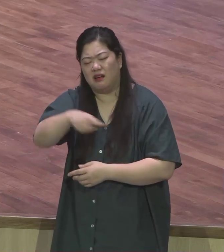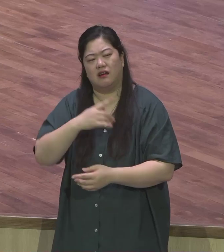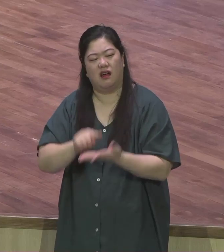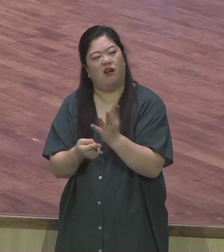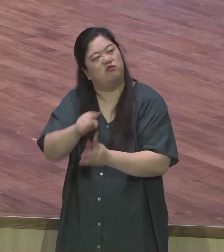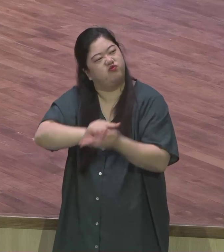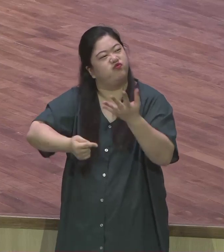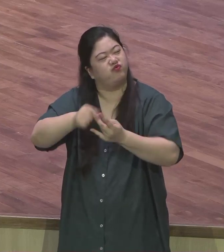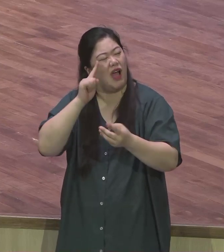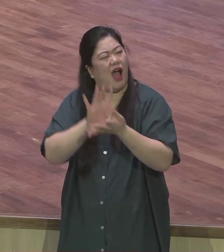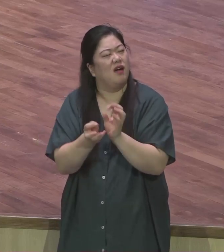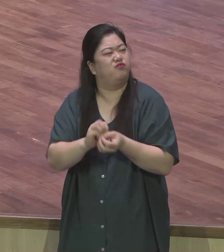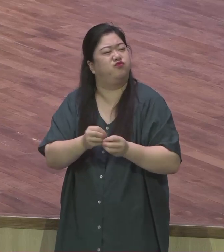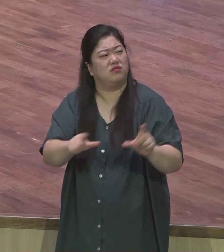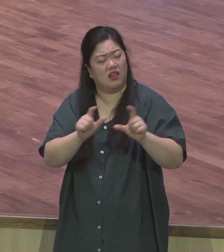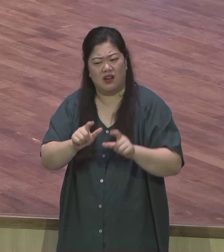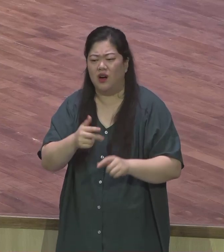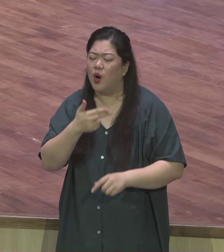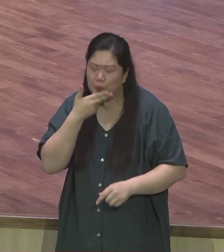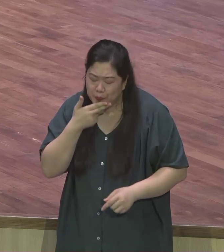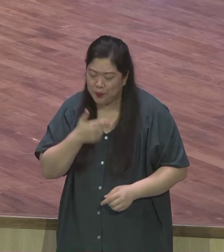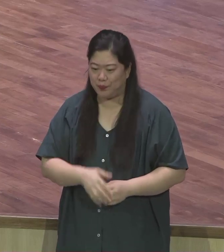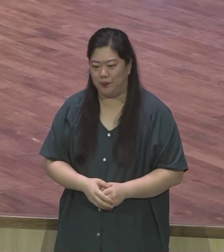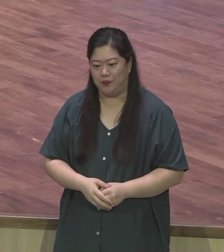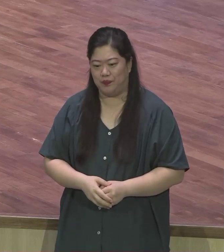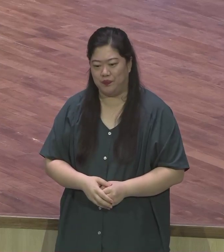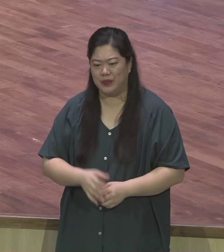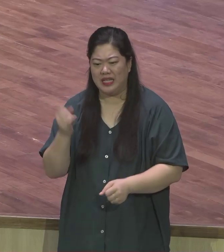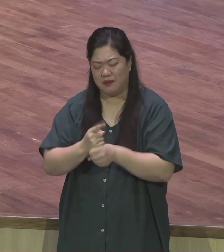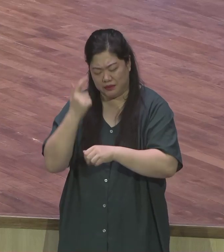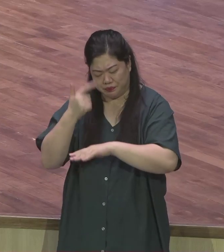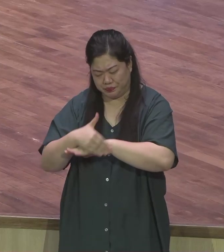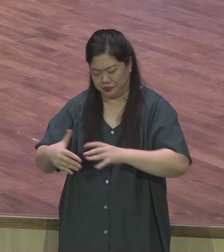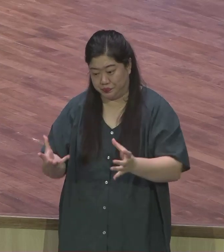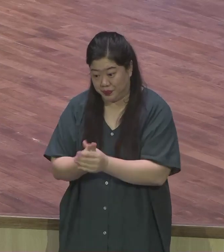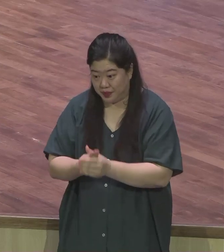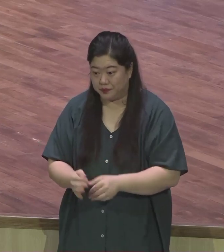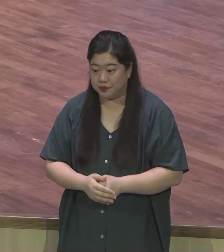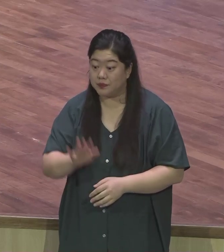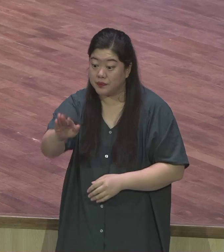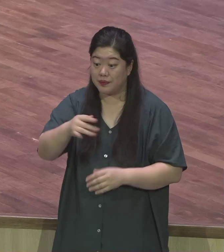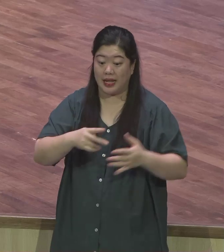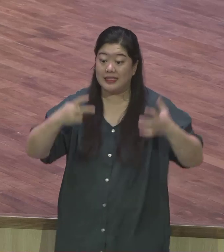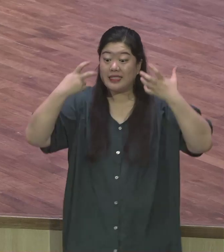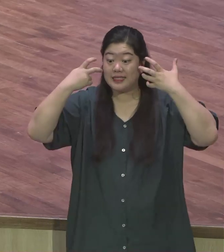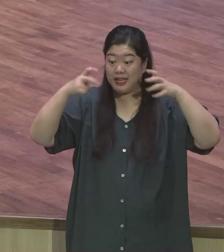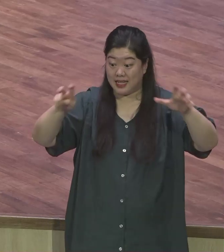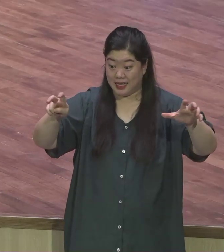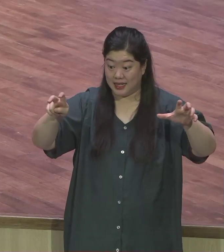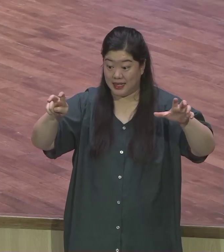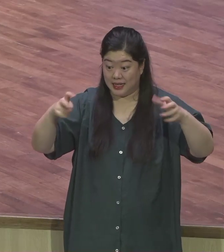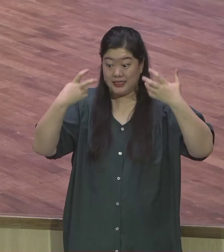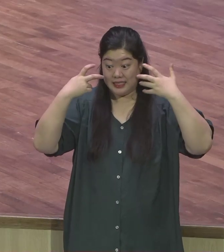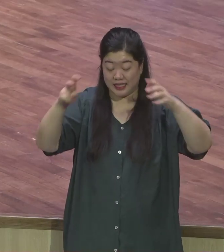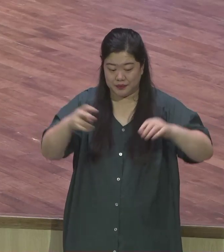우리가 다니엘사 3장에 보면 너부간네사 왕이 다니엘의 세 친구들을 극렬히 타는 이 풀묻불 속으로